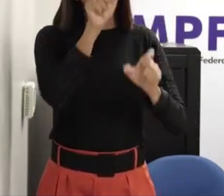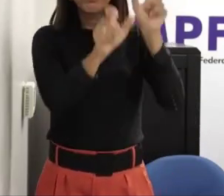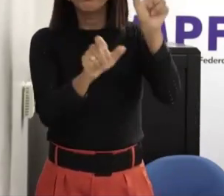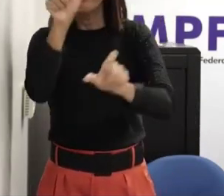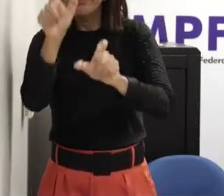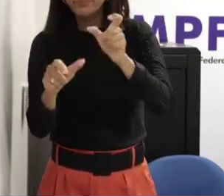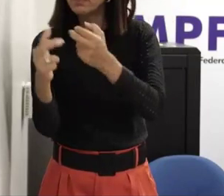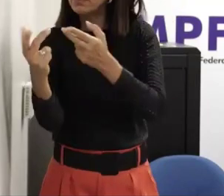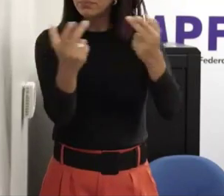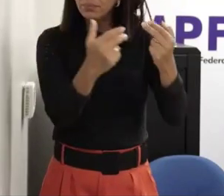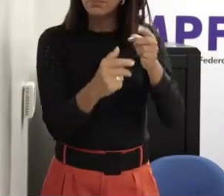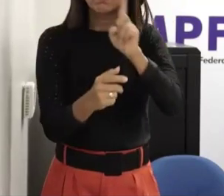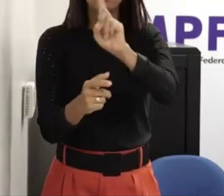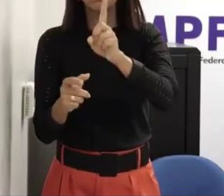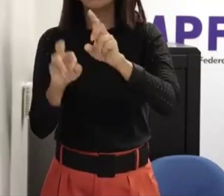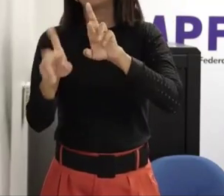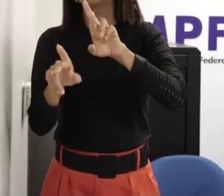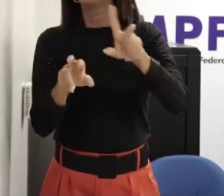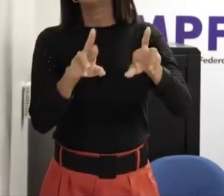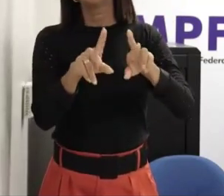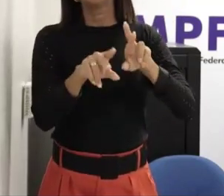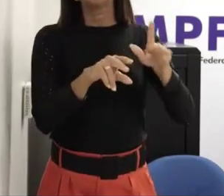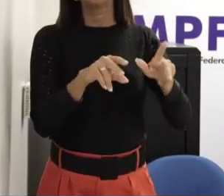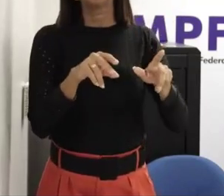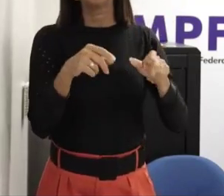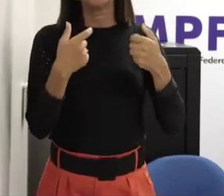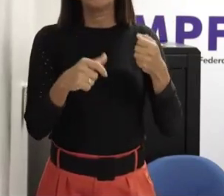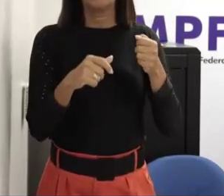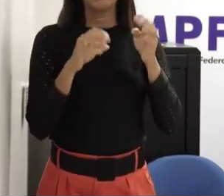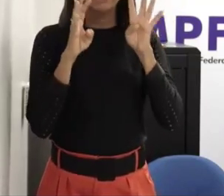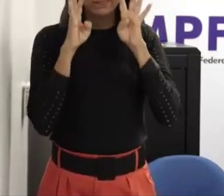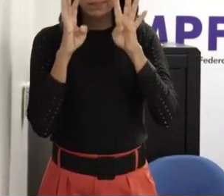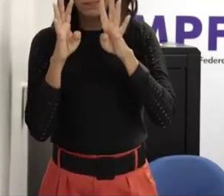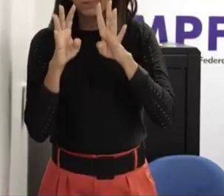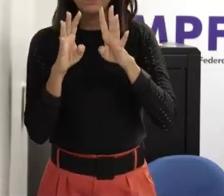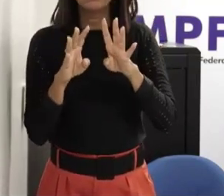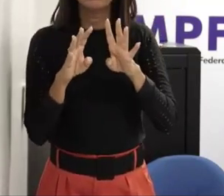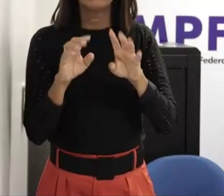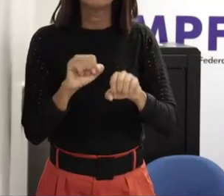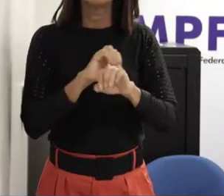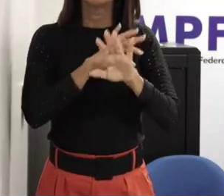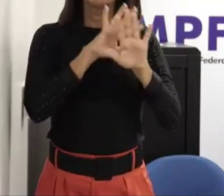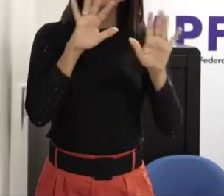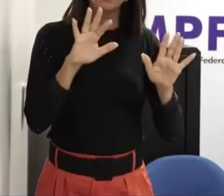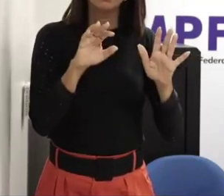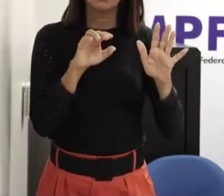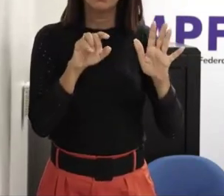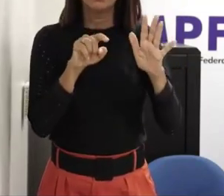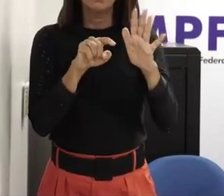seja um caminho diferente e a escuta tem que ser muito boa em relação a isso pra saber em que momento